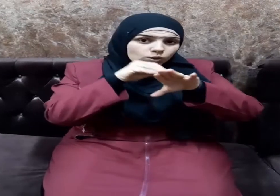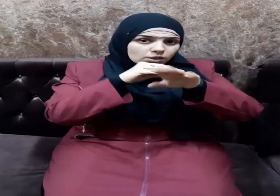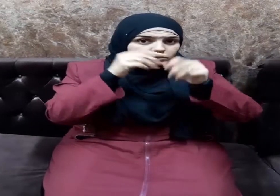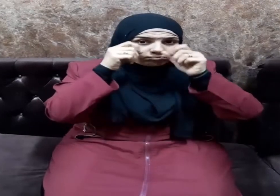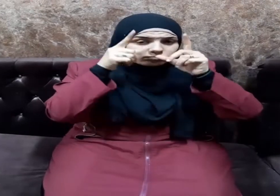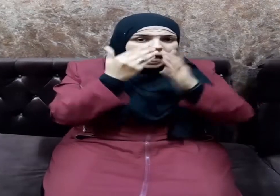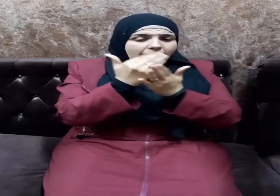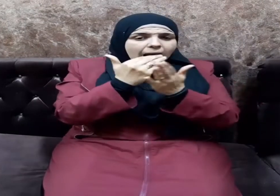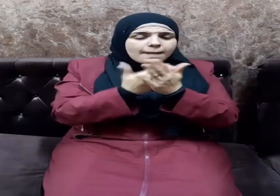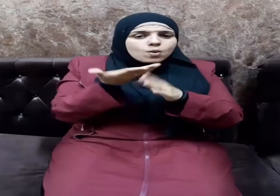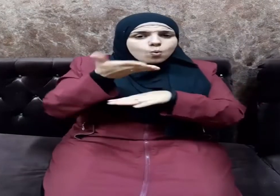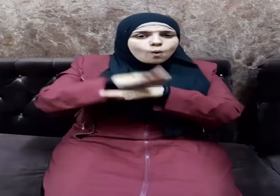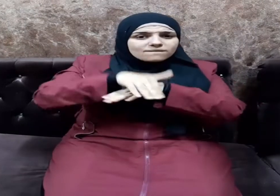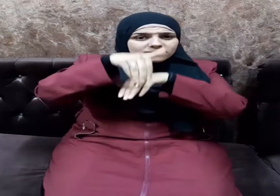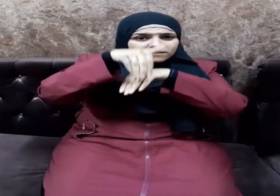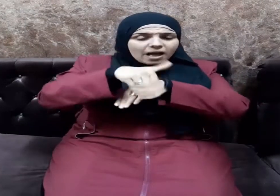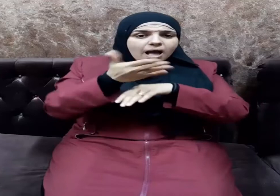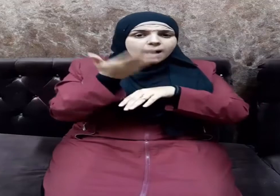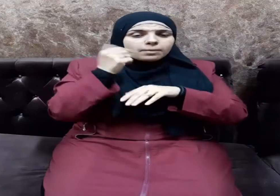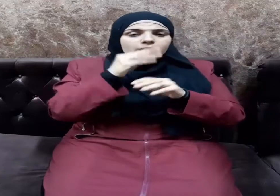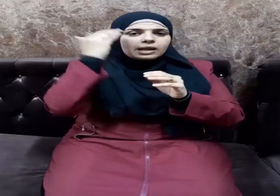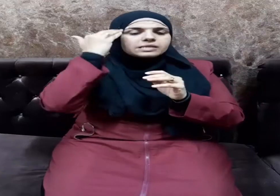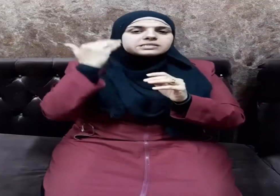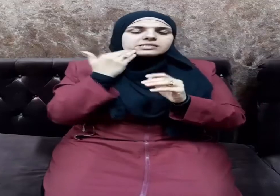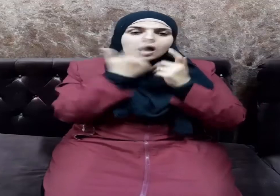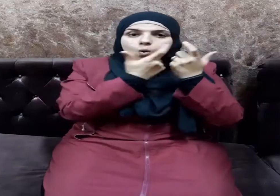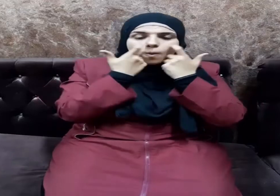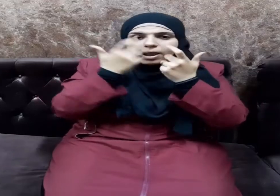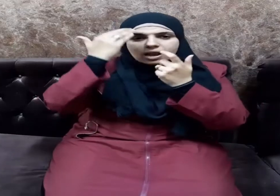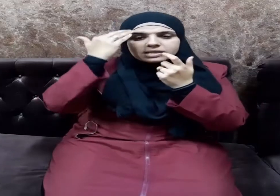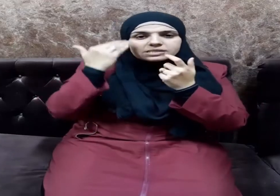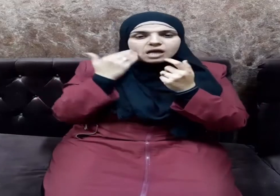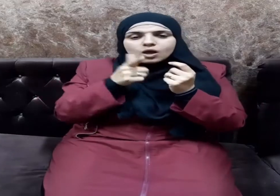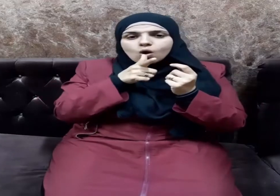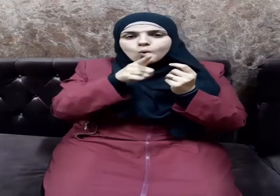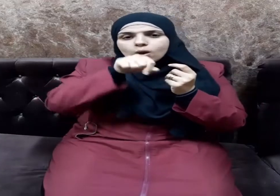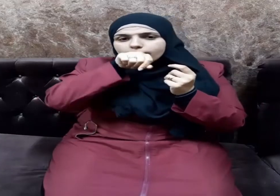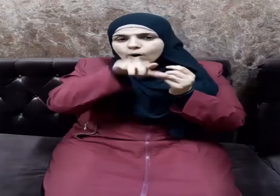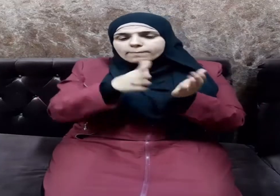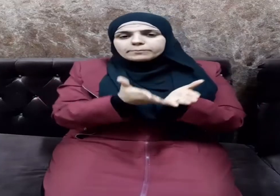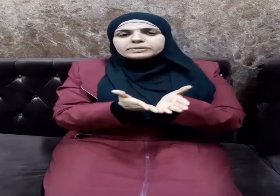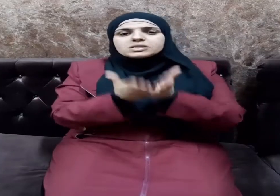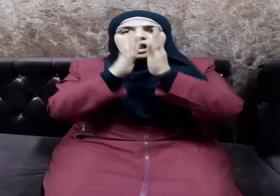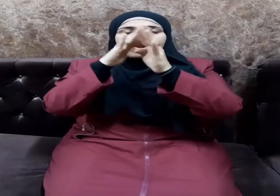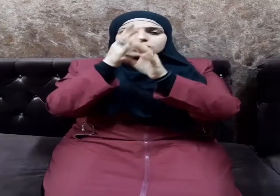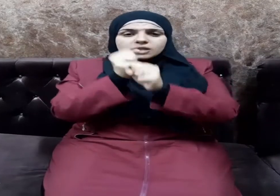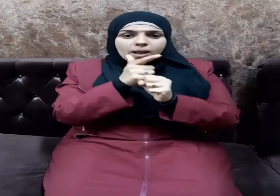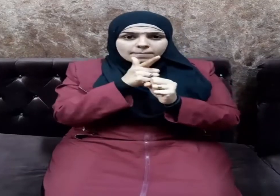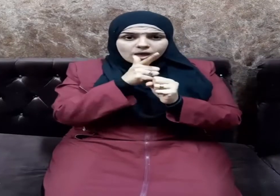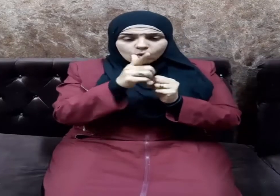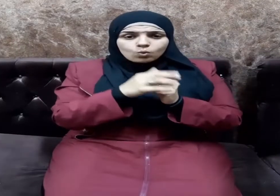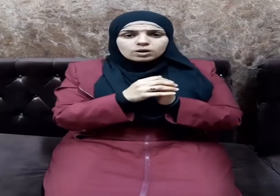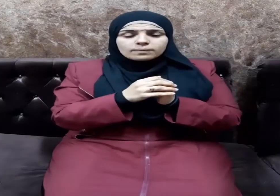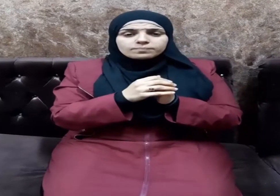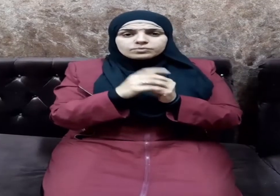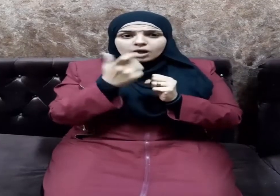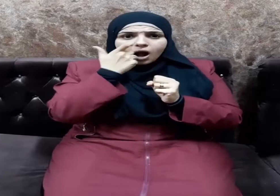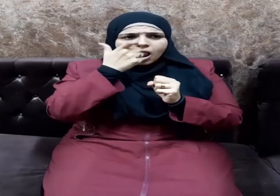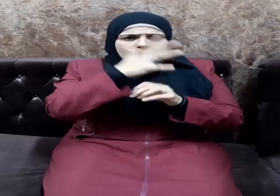قبل وفاته النساء حيث يقول صلى الله عليه وسلم استوصوا